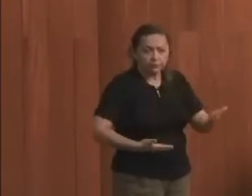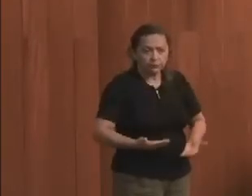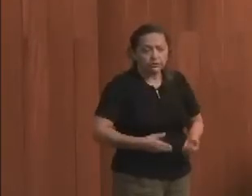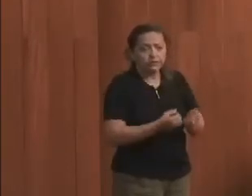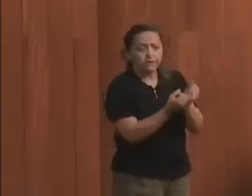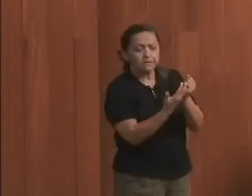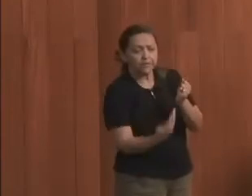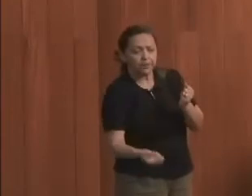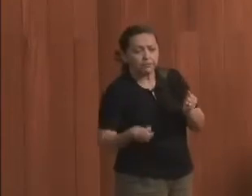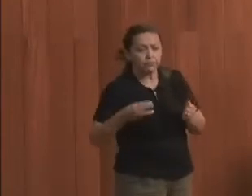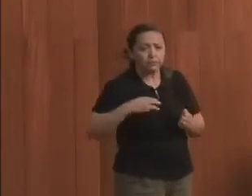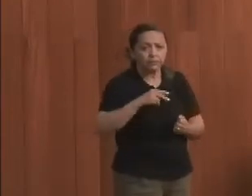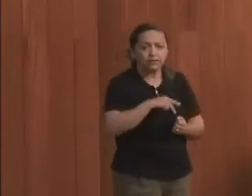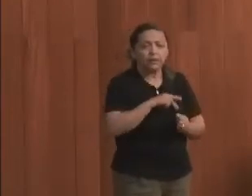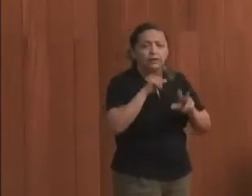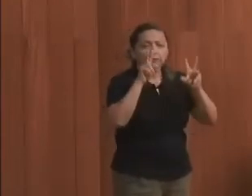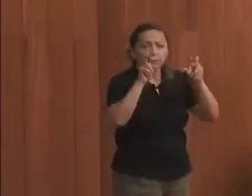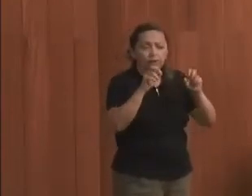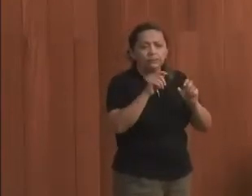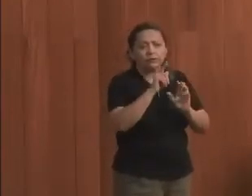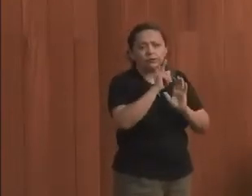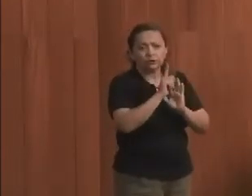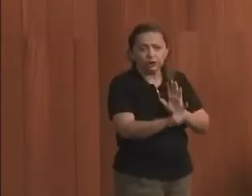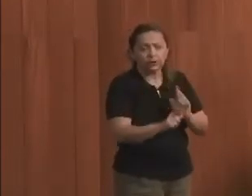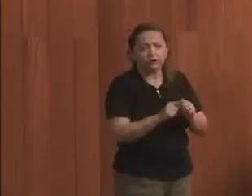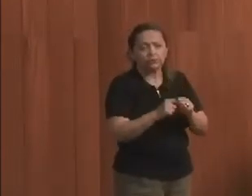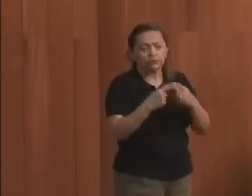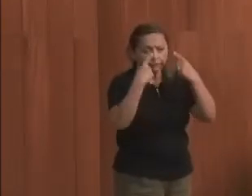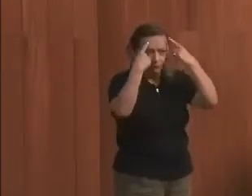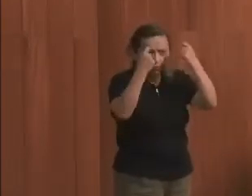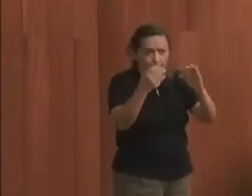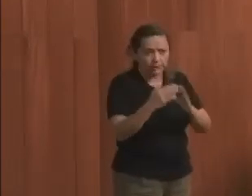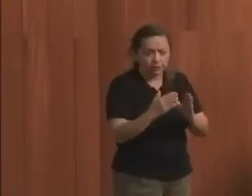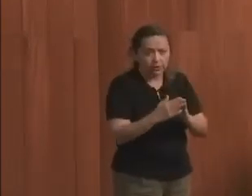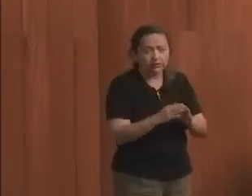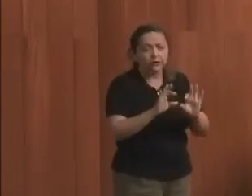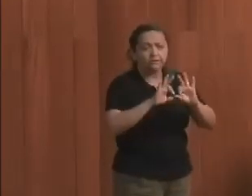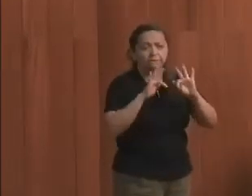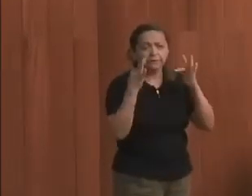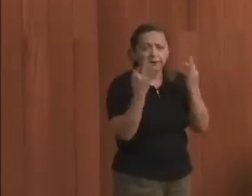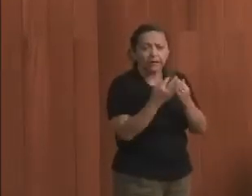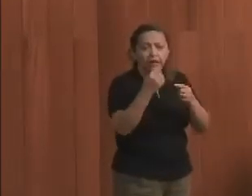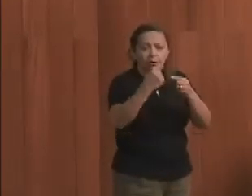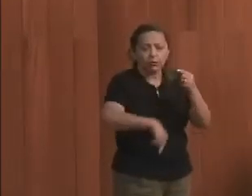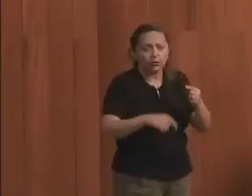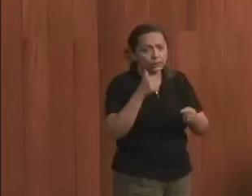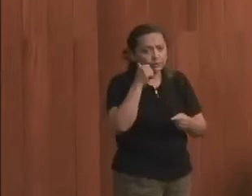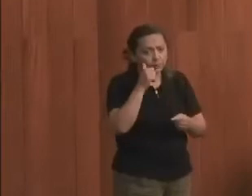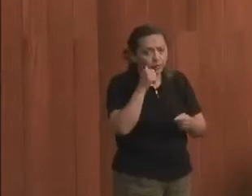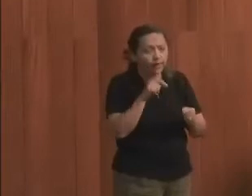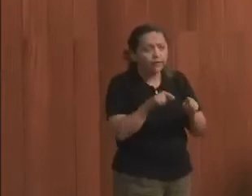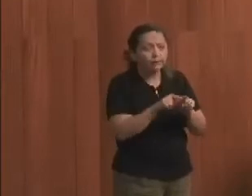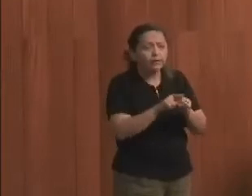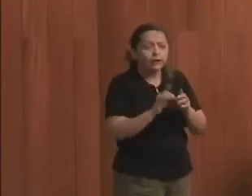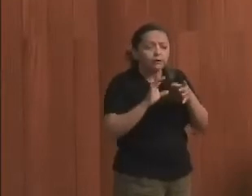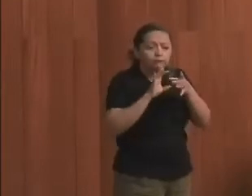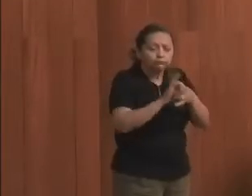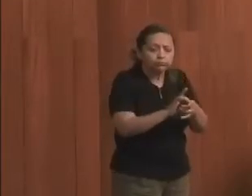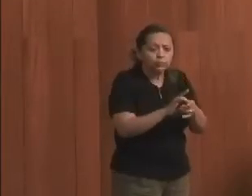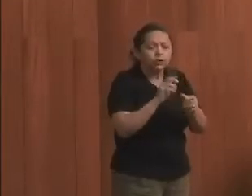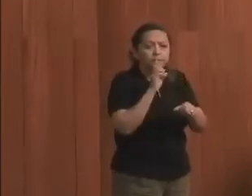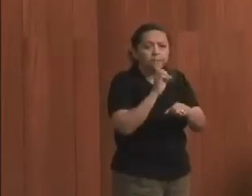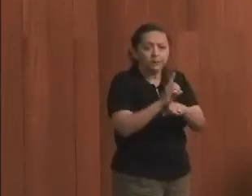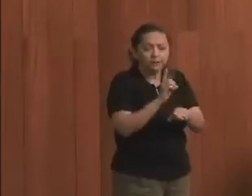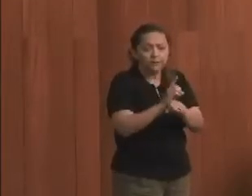membros do MP na temática de gênero, violência doméstica e familiar contra a mulher, em consonância com o que